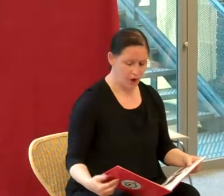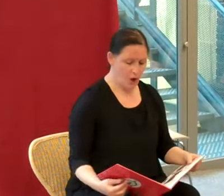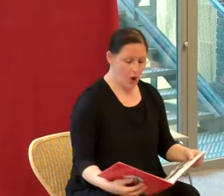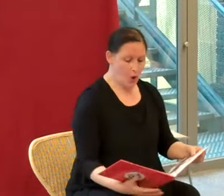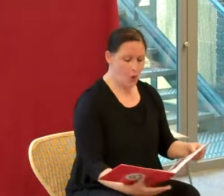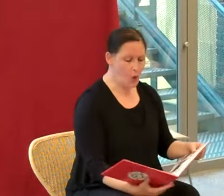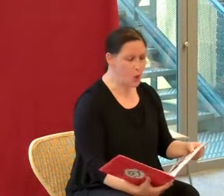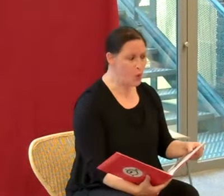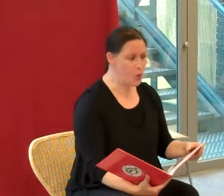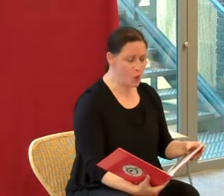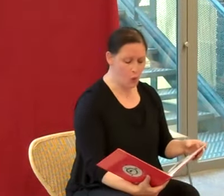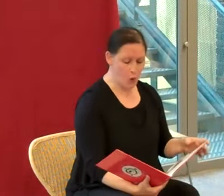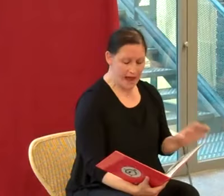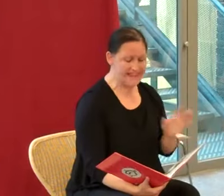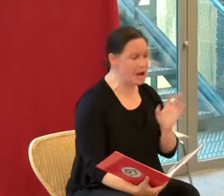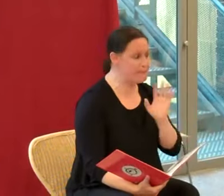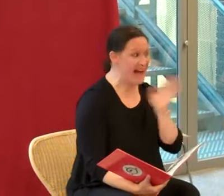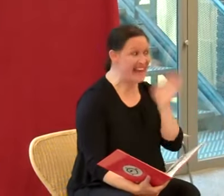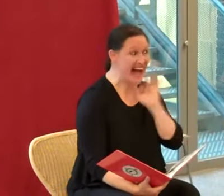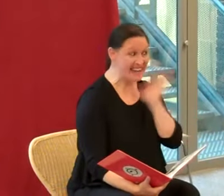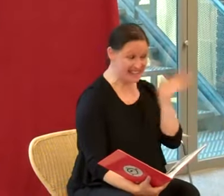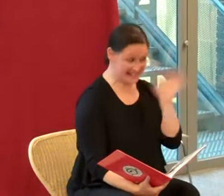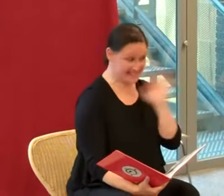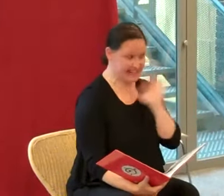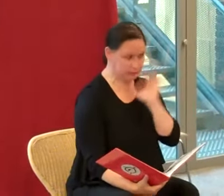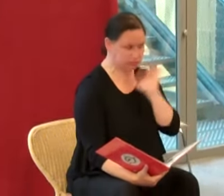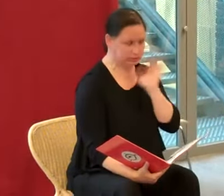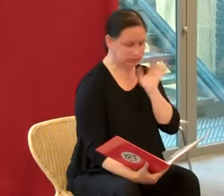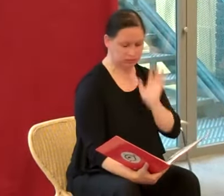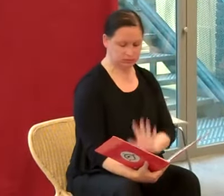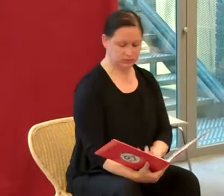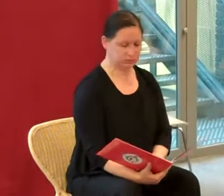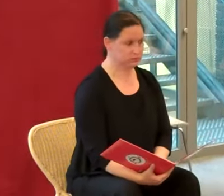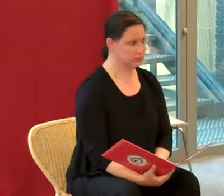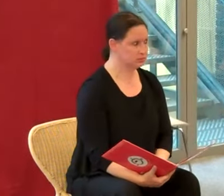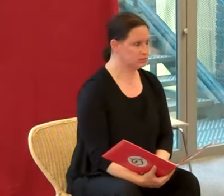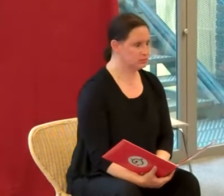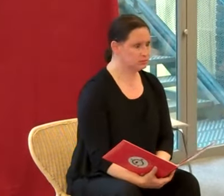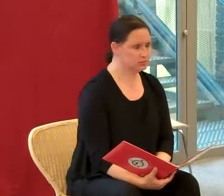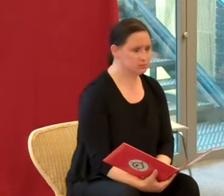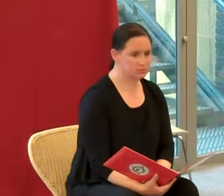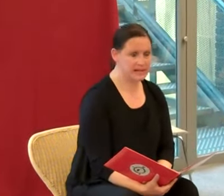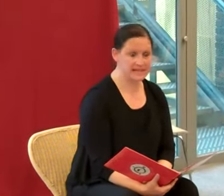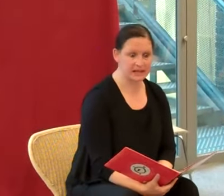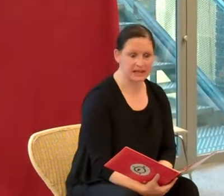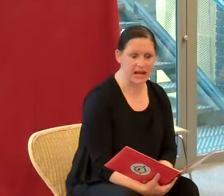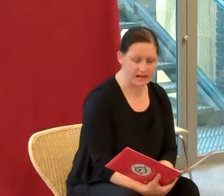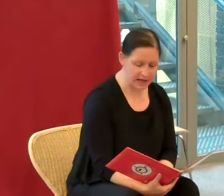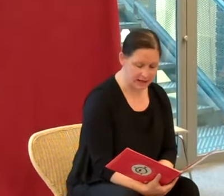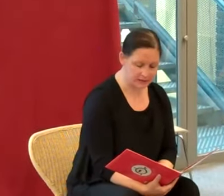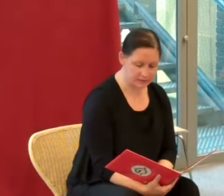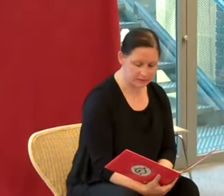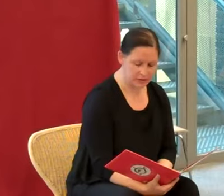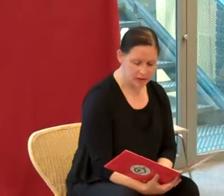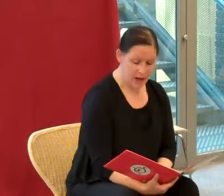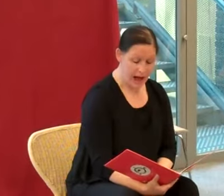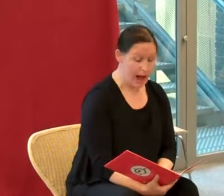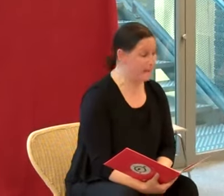« Ouh, quelle bagaille ici, moi ! » s'écria la dinde, à